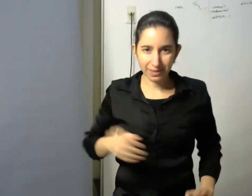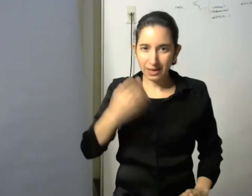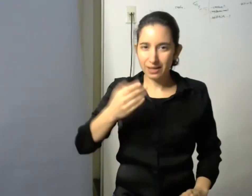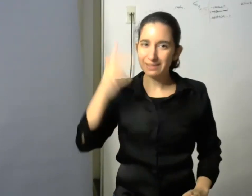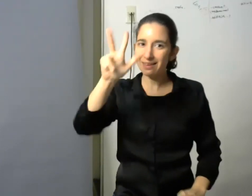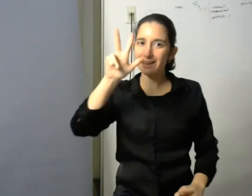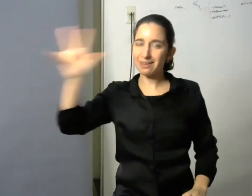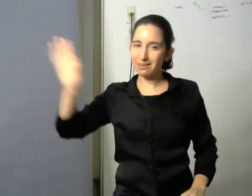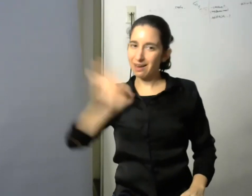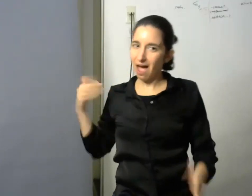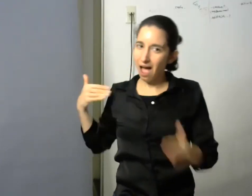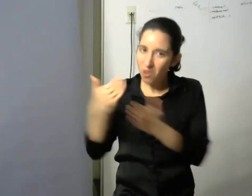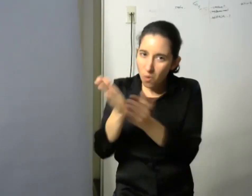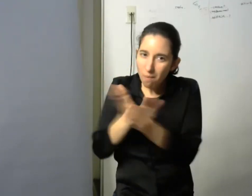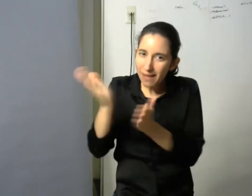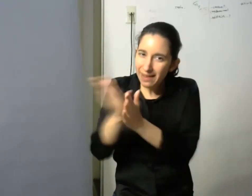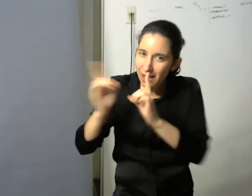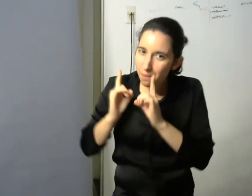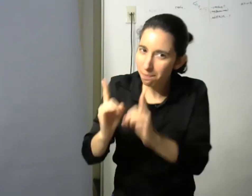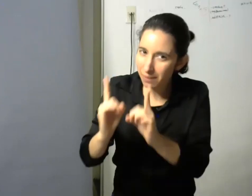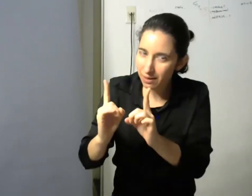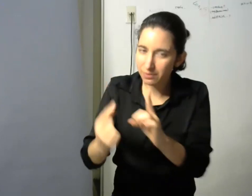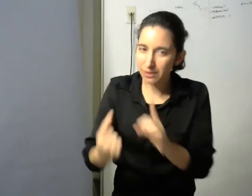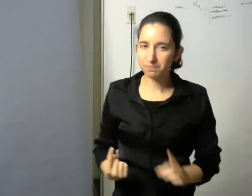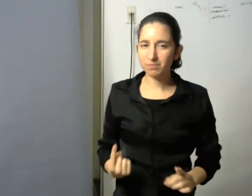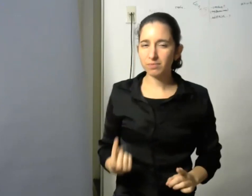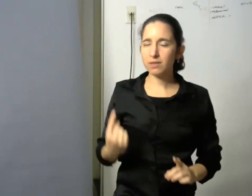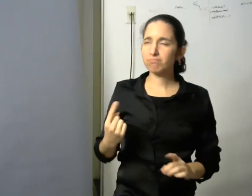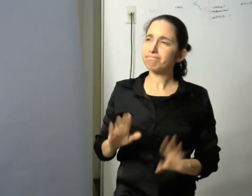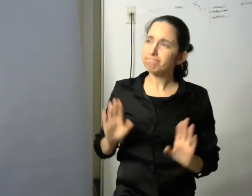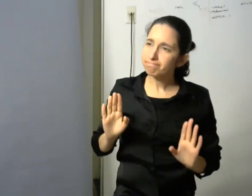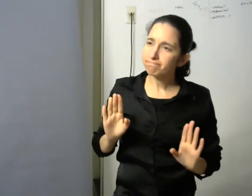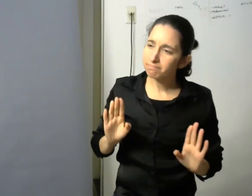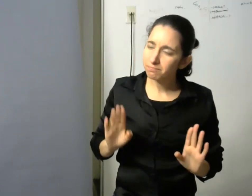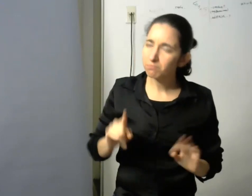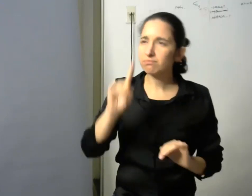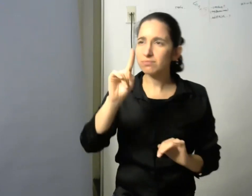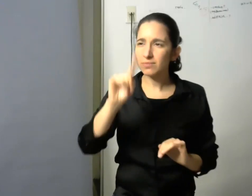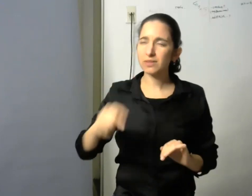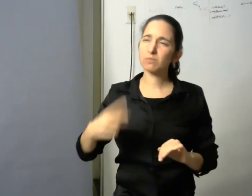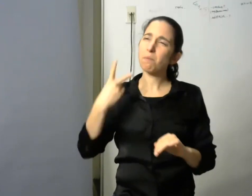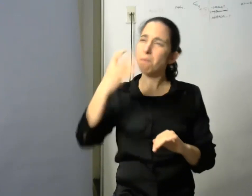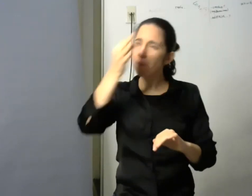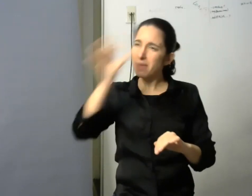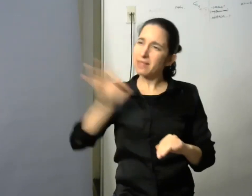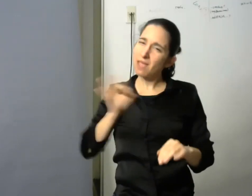una fue casi terminando la segunda década una joven